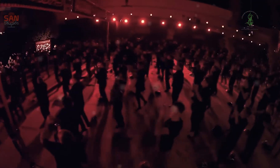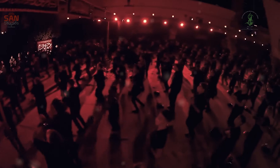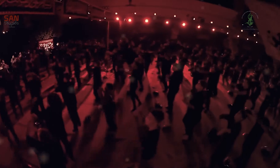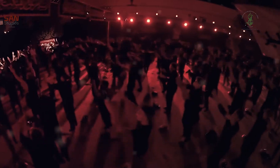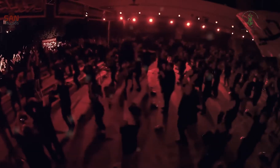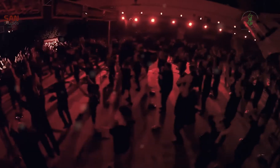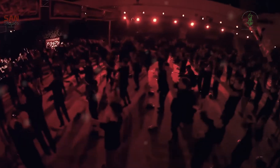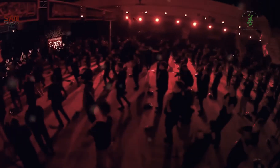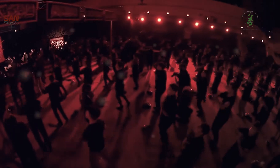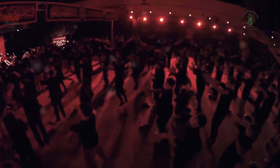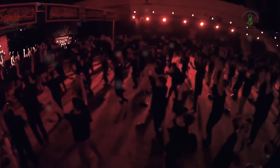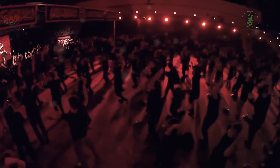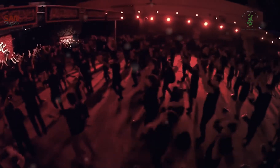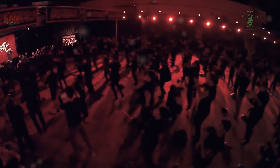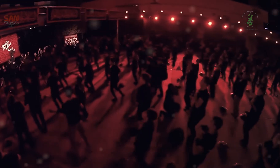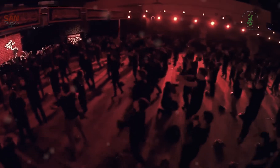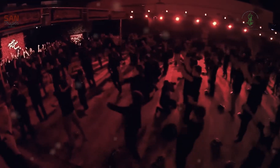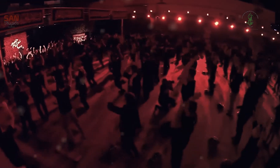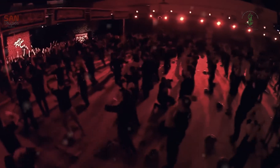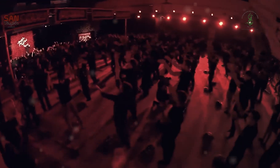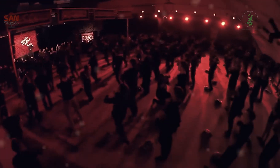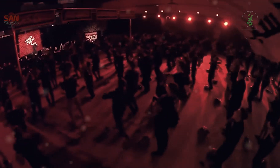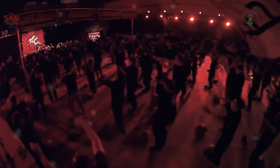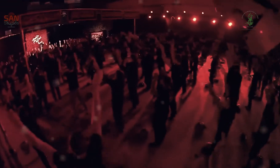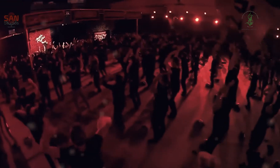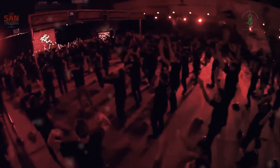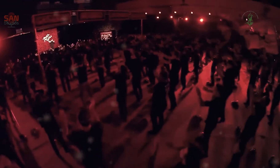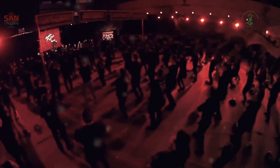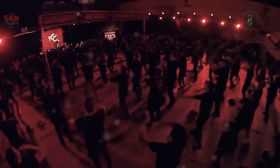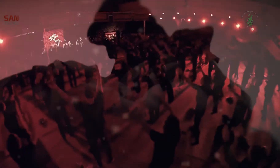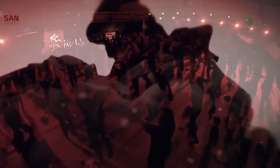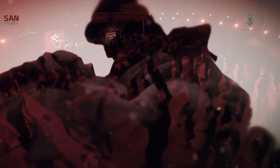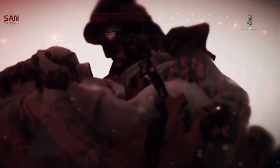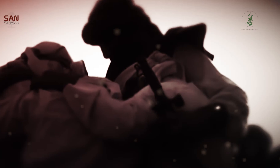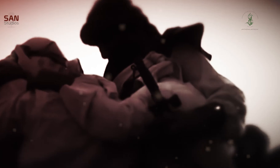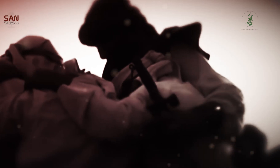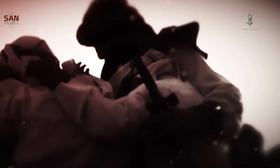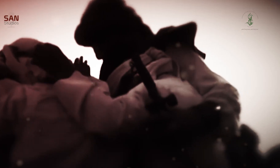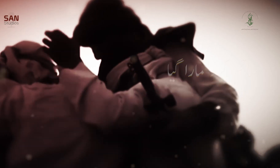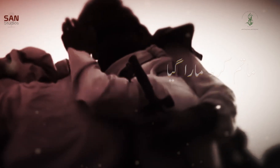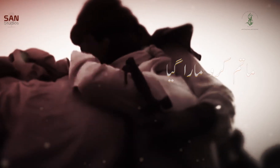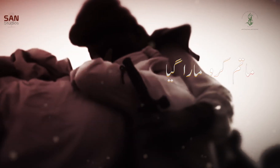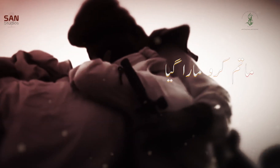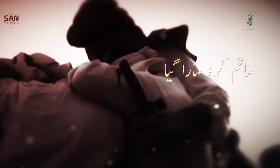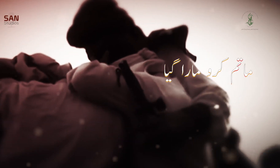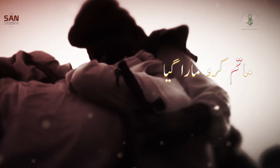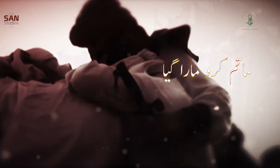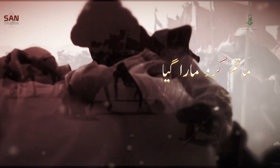غم کی یہ زینب کو سنائی اب ماتم کرو